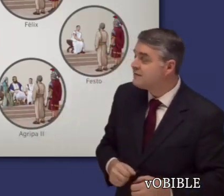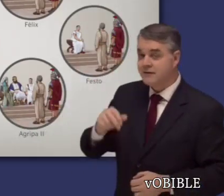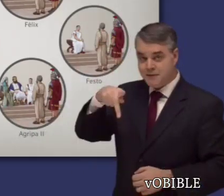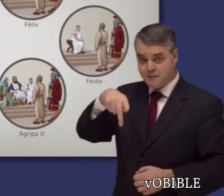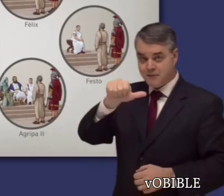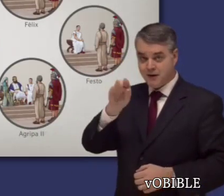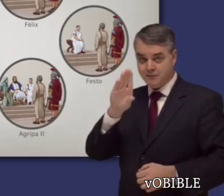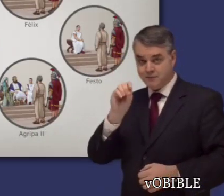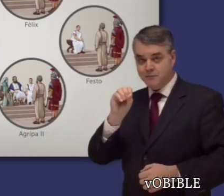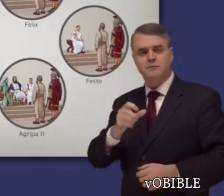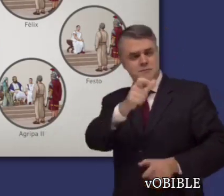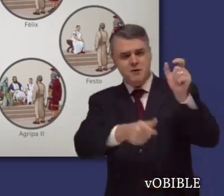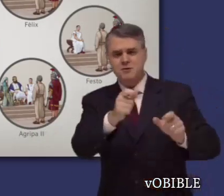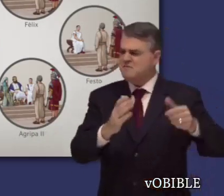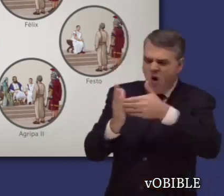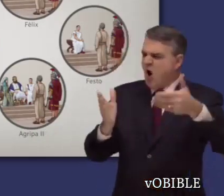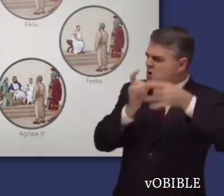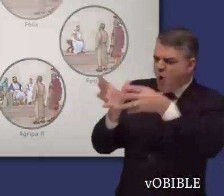máxima autoridad romana de la época.